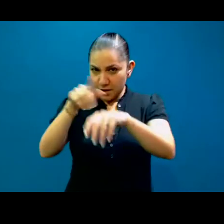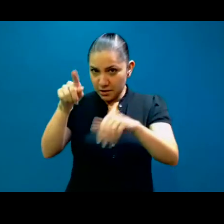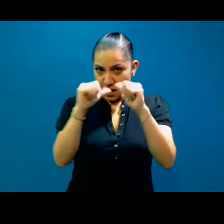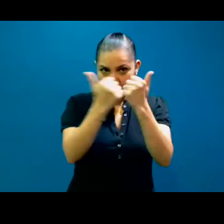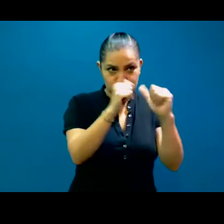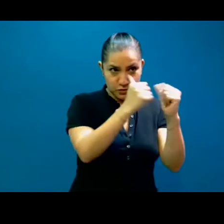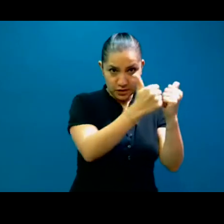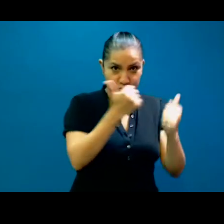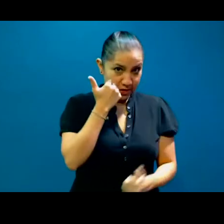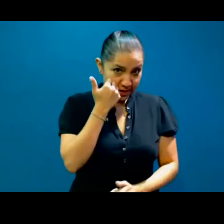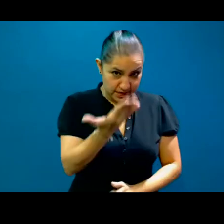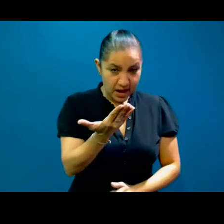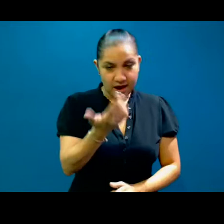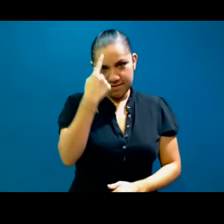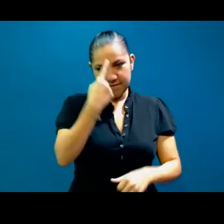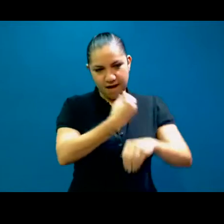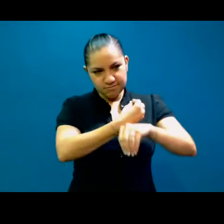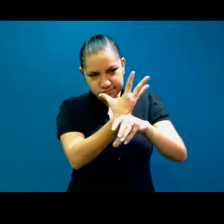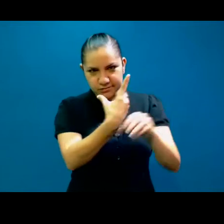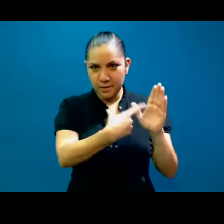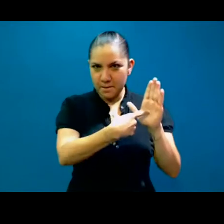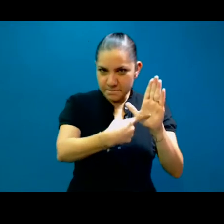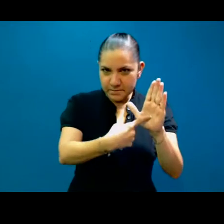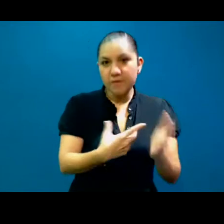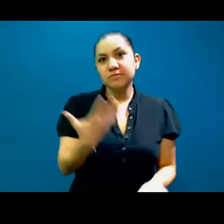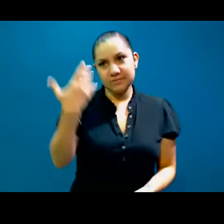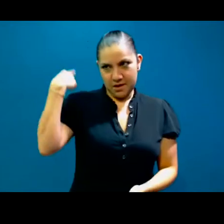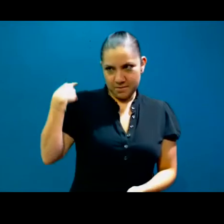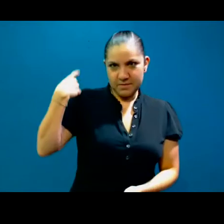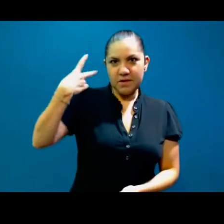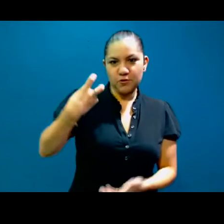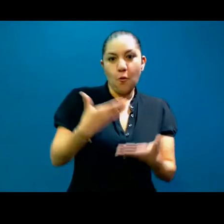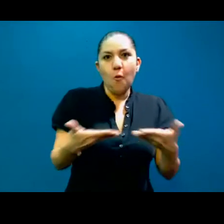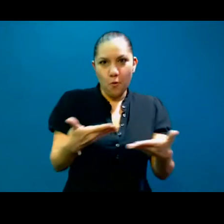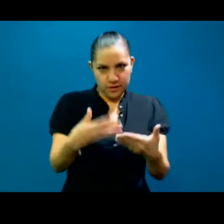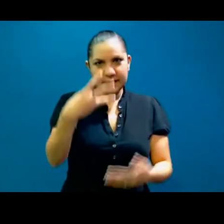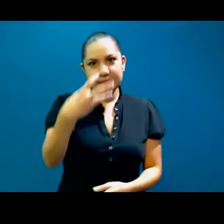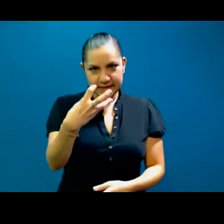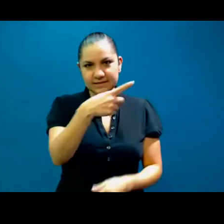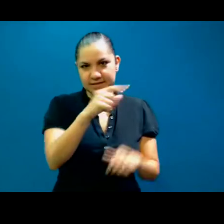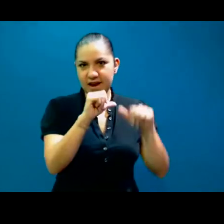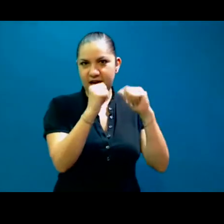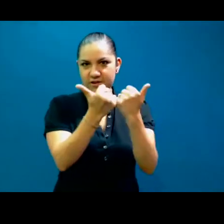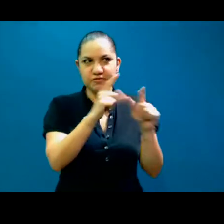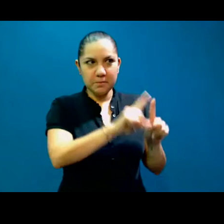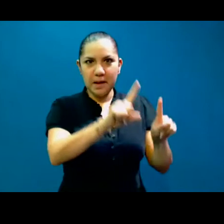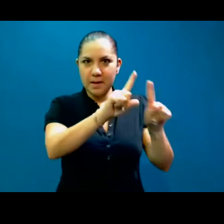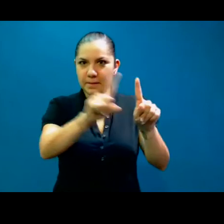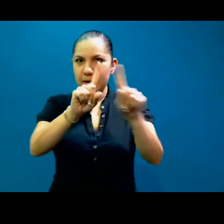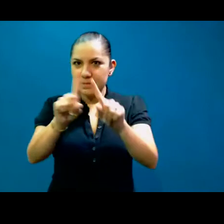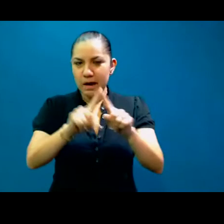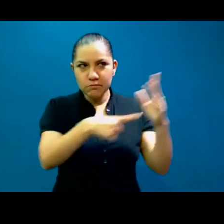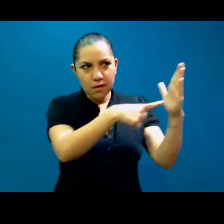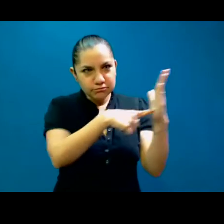esta es la tercera edición que lo hacemos y ha sido una cosa muy rica, hemos